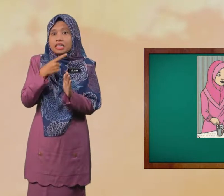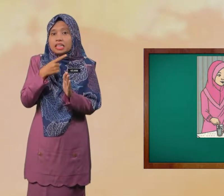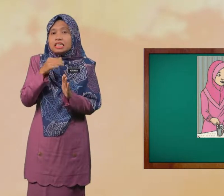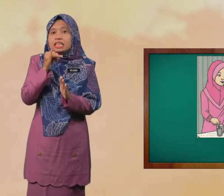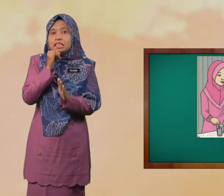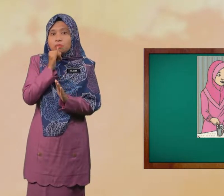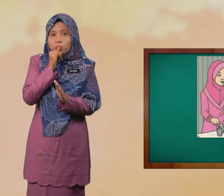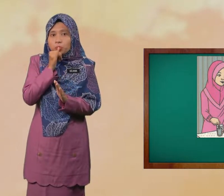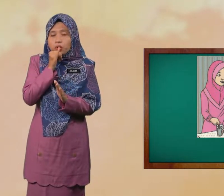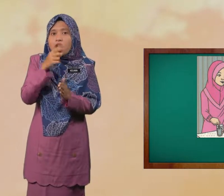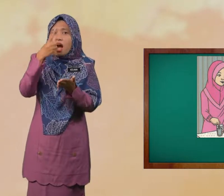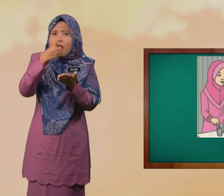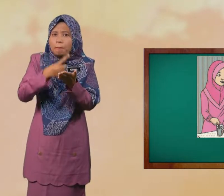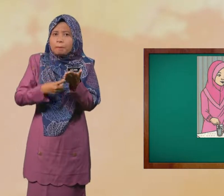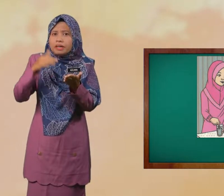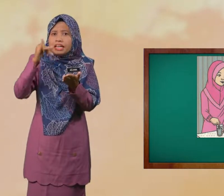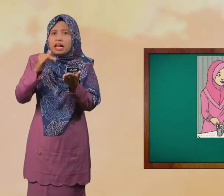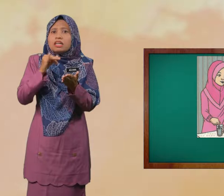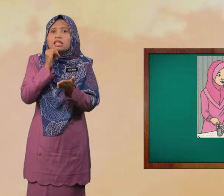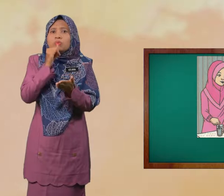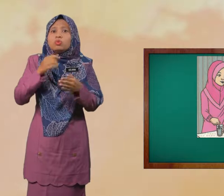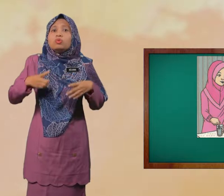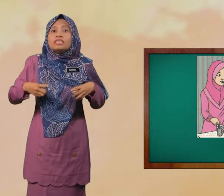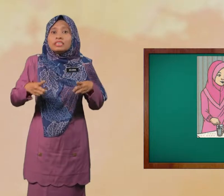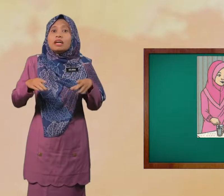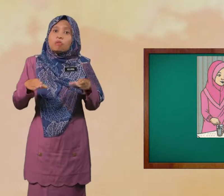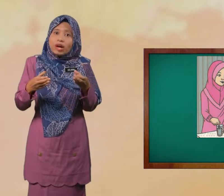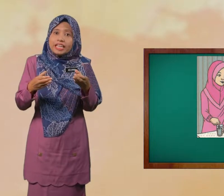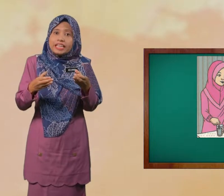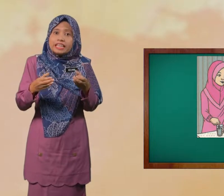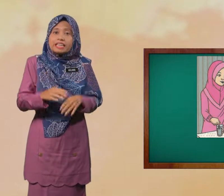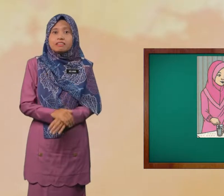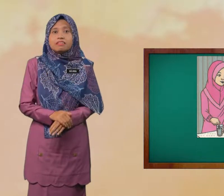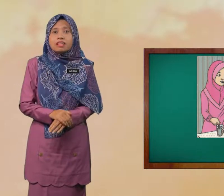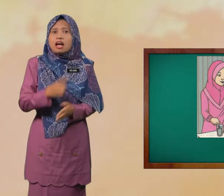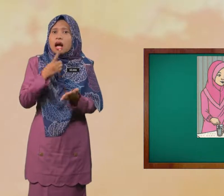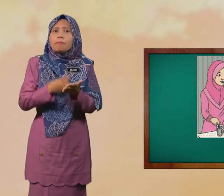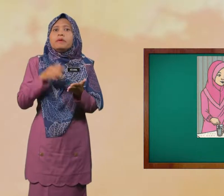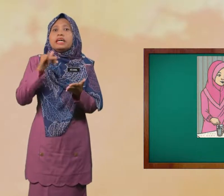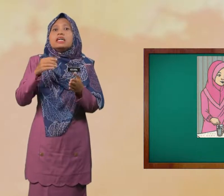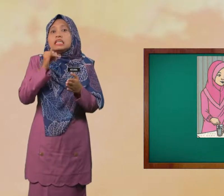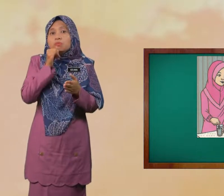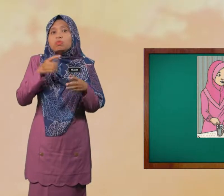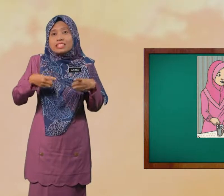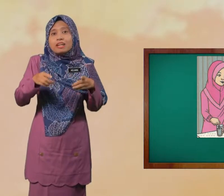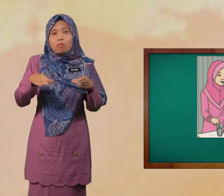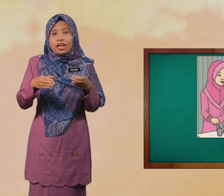Ibu Apa yang Ibu Sedang Buat Apa yang Ibu Sedang Buat